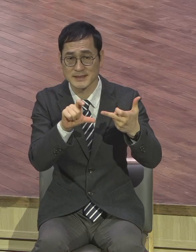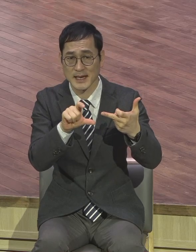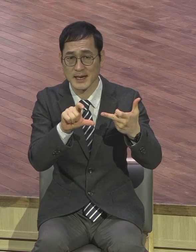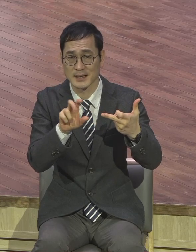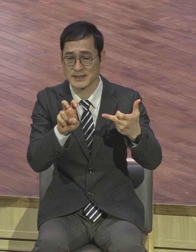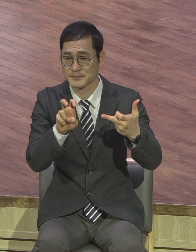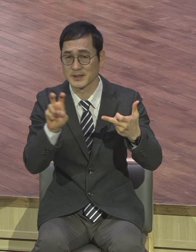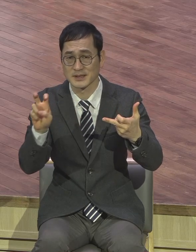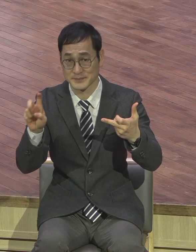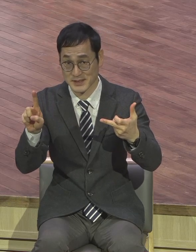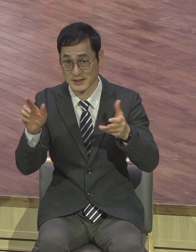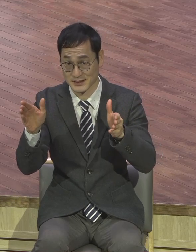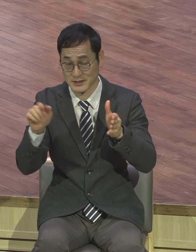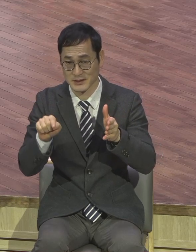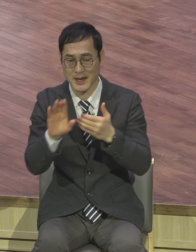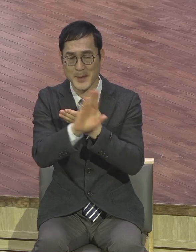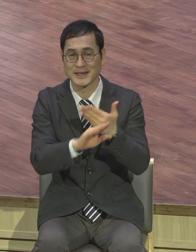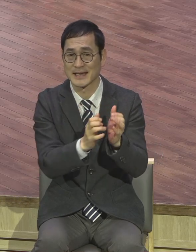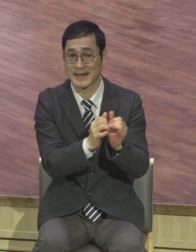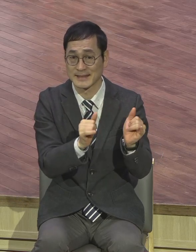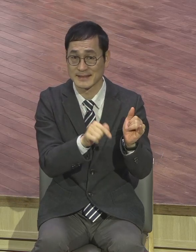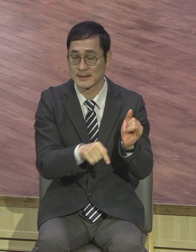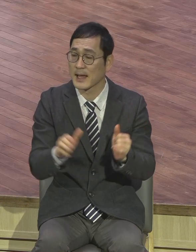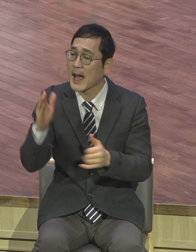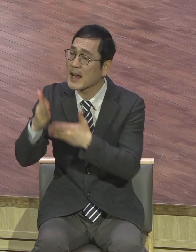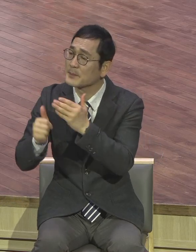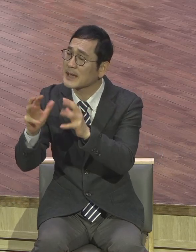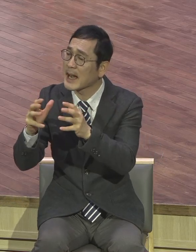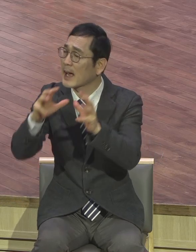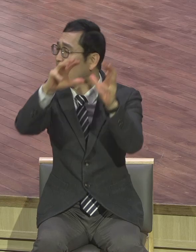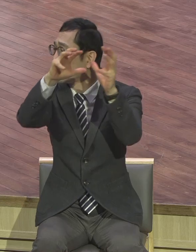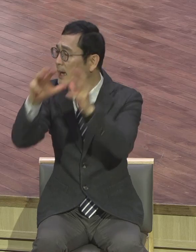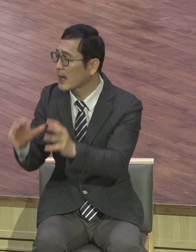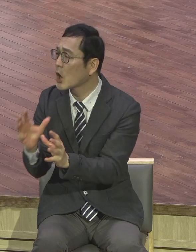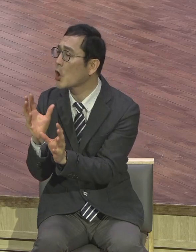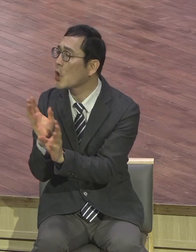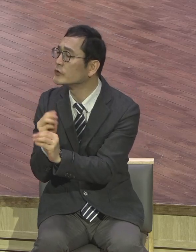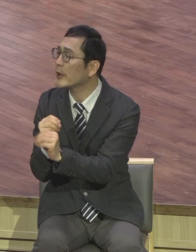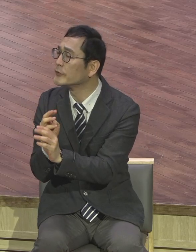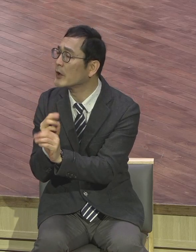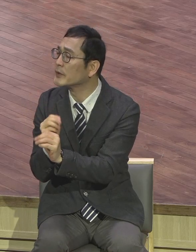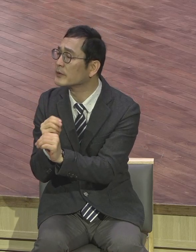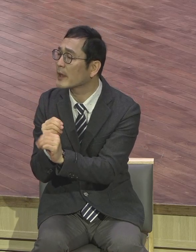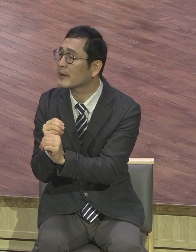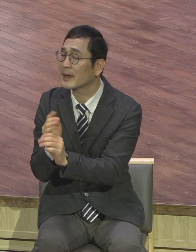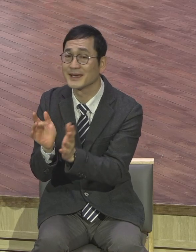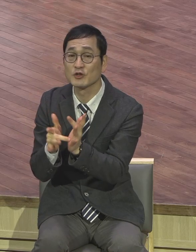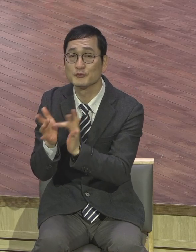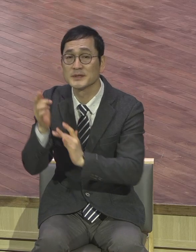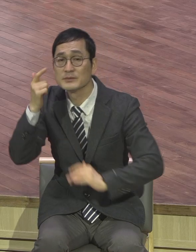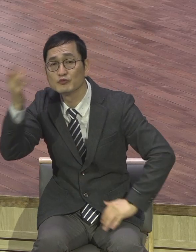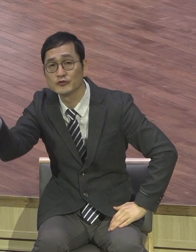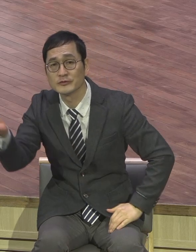바리새인들이 하나님의 나라가 어느 때에 임합니까? 라고 예수님께 질문했습니다. 이럴 때